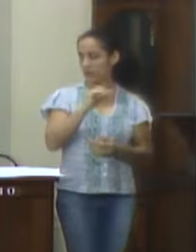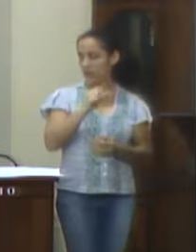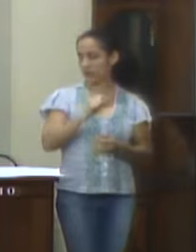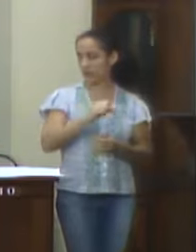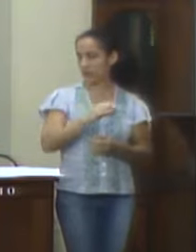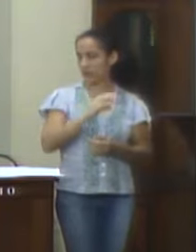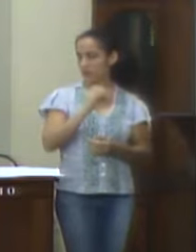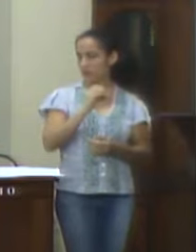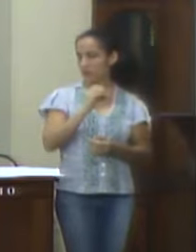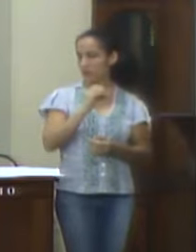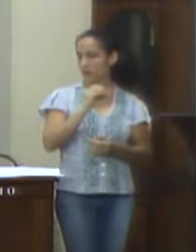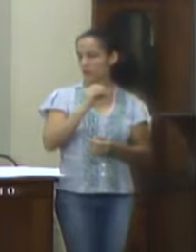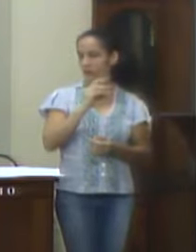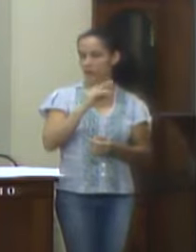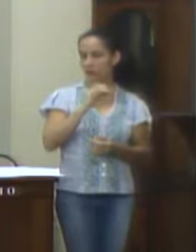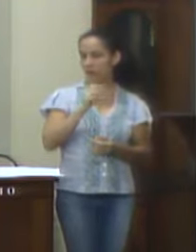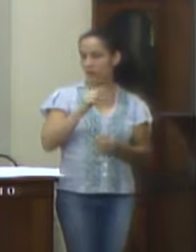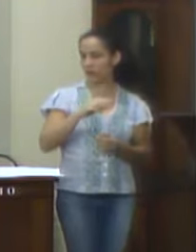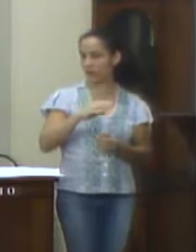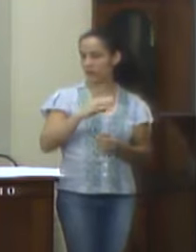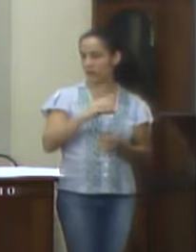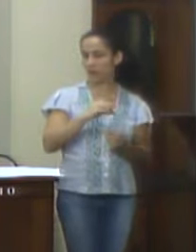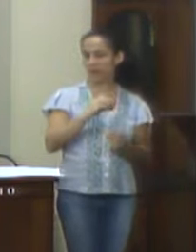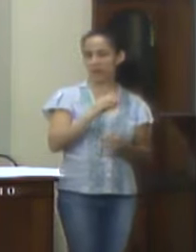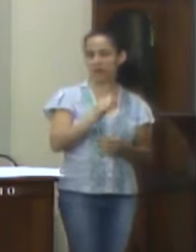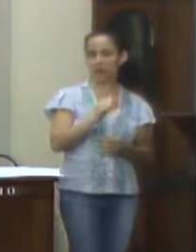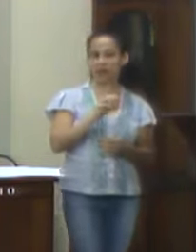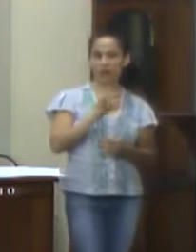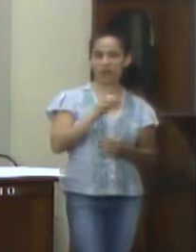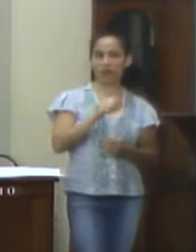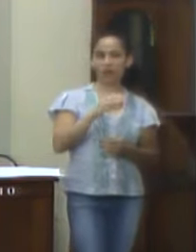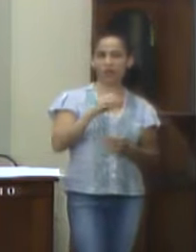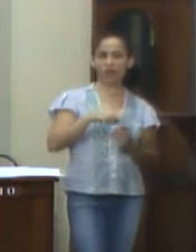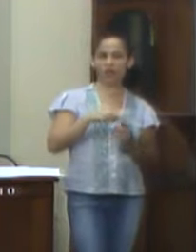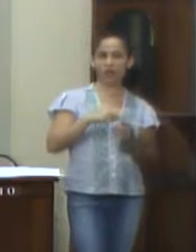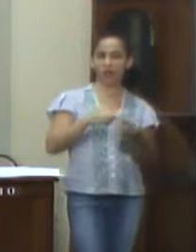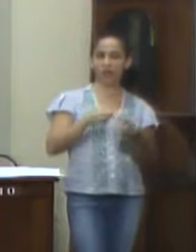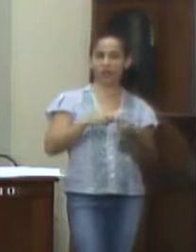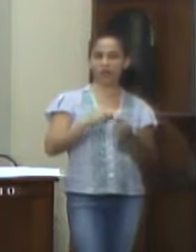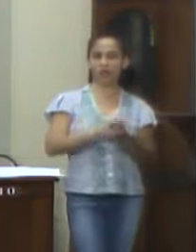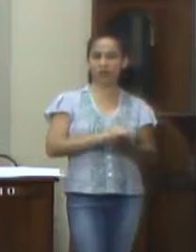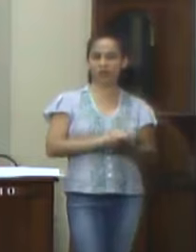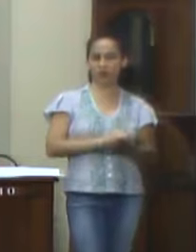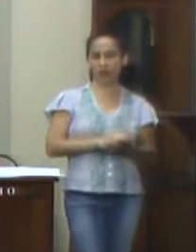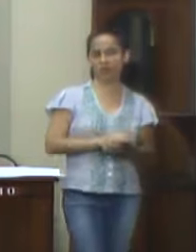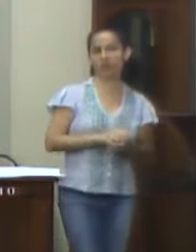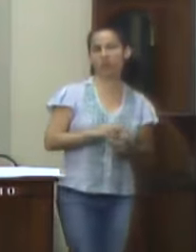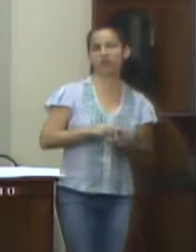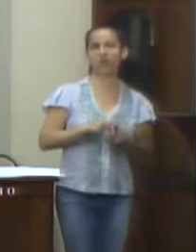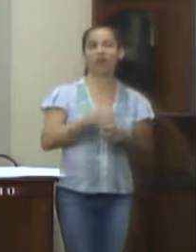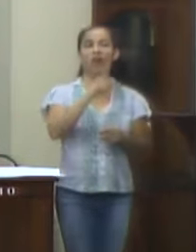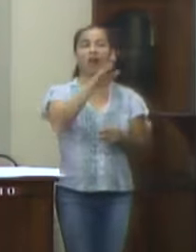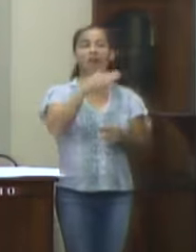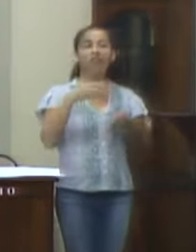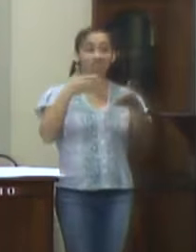Valença, Dotação 02-0704-122-0002-2032,